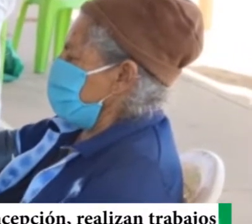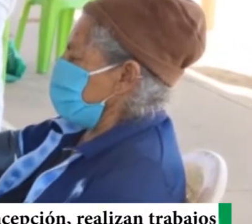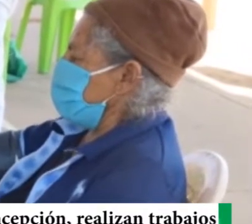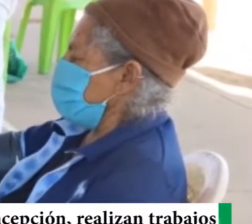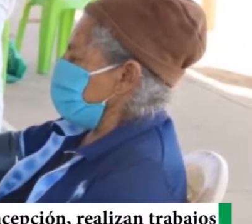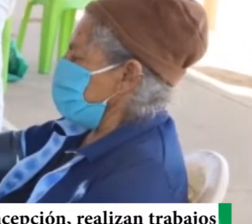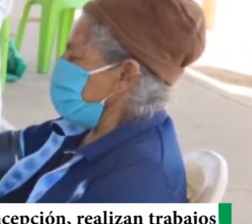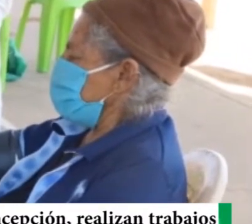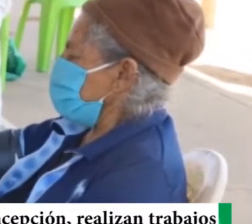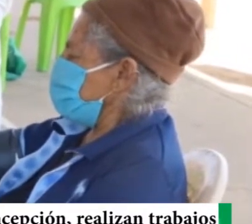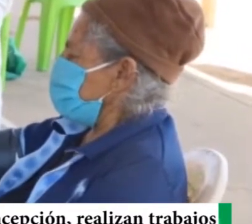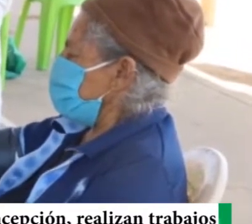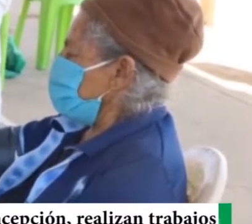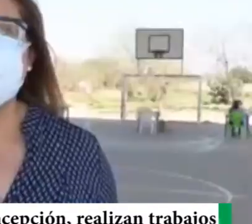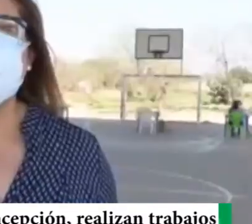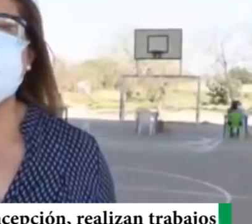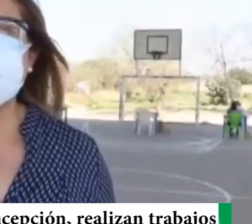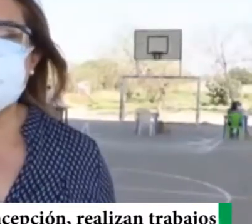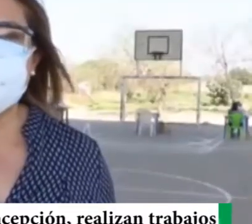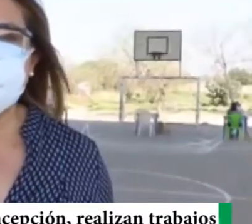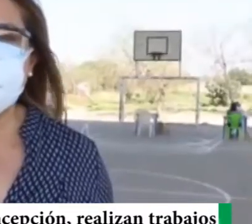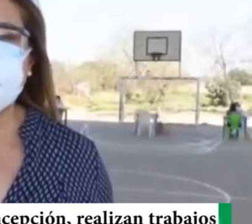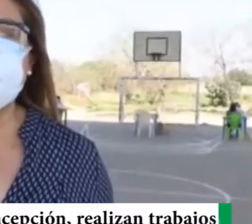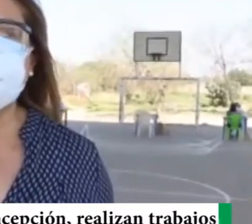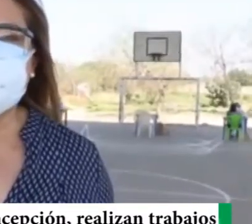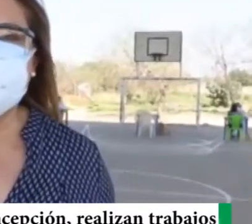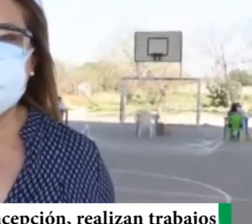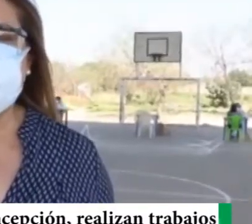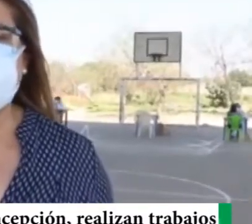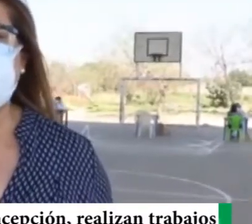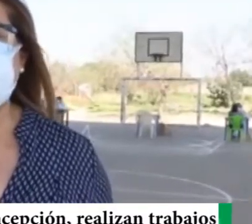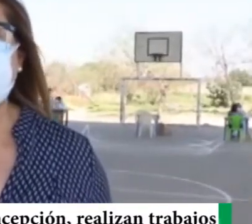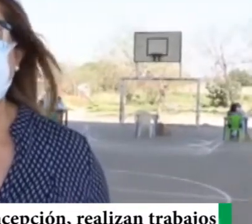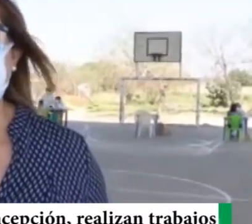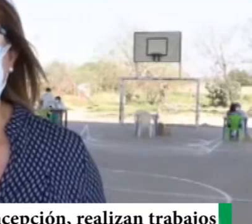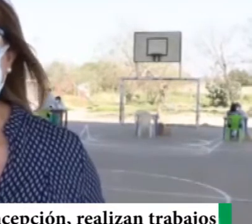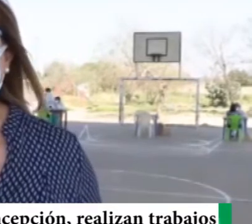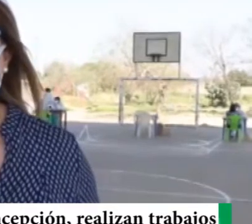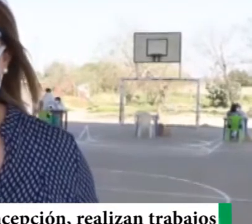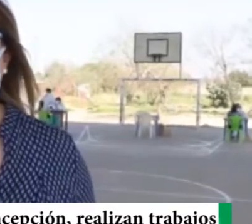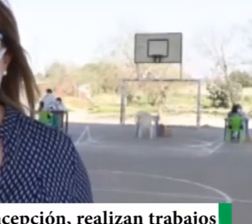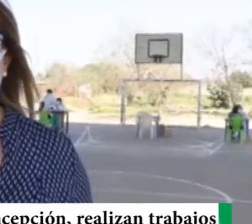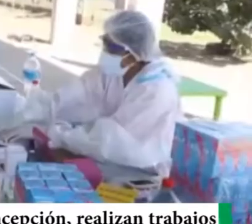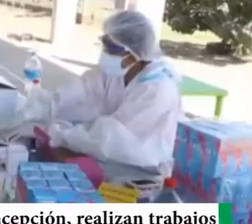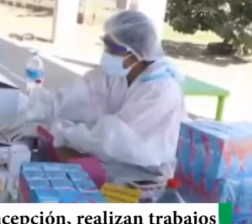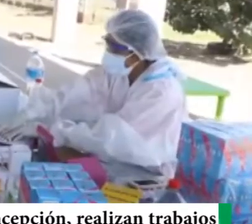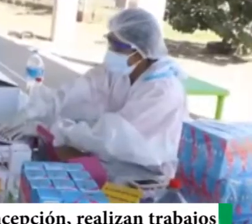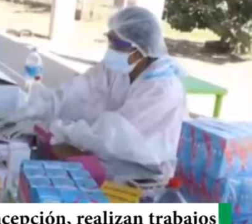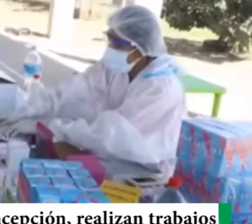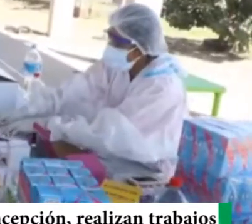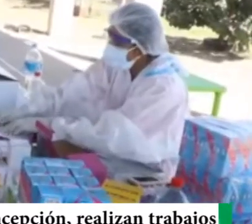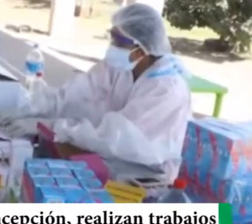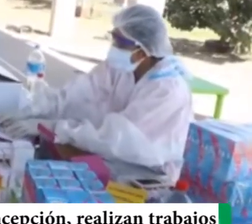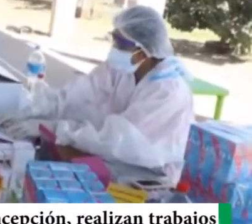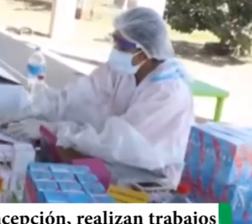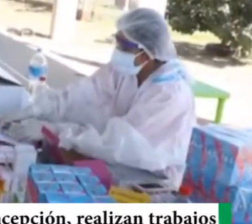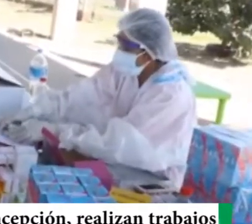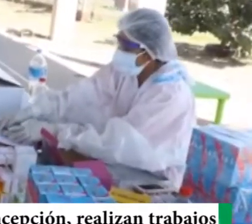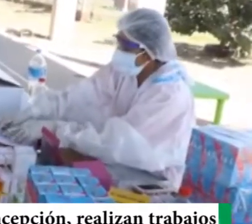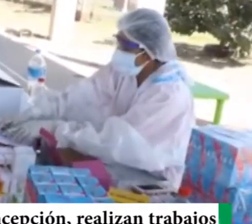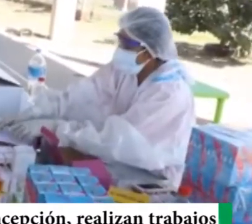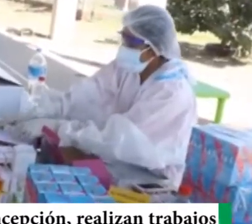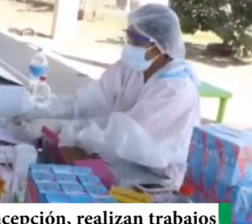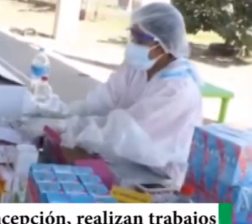positivos, y eso es lo que queremos, prevenir, tratarlo, y evitar, que lleguen, a los hospitales. Complementando, el trabajo, que venimos